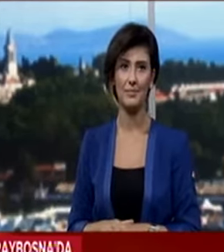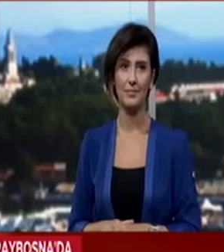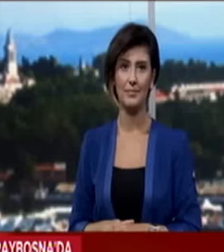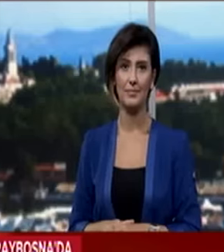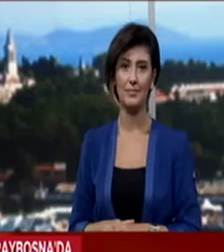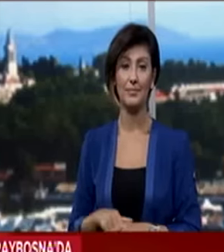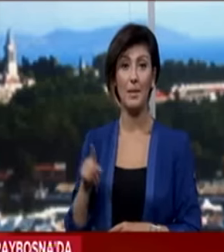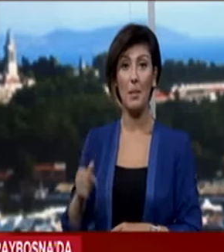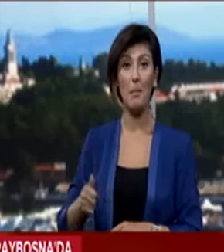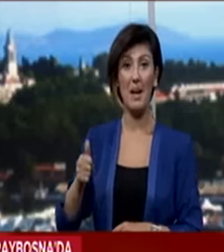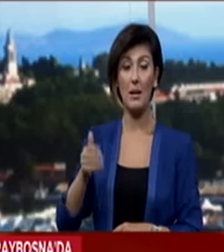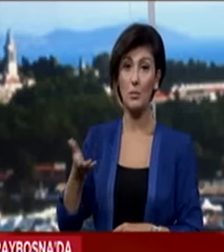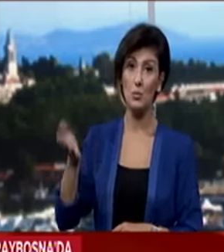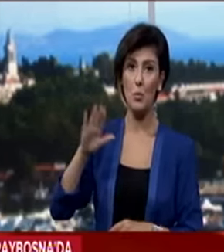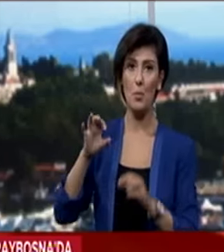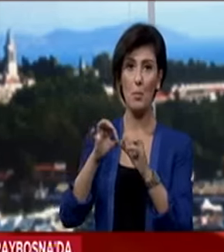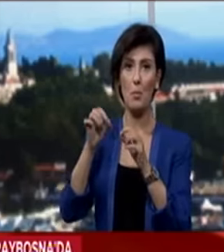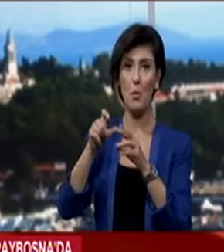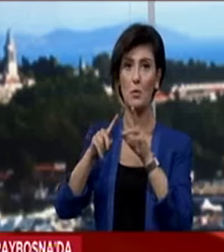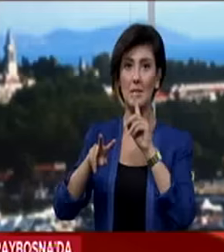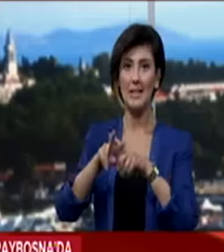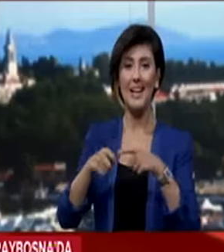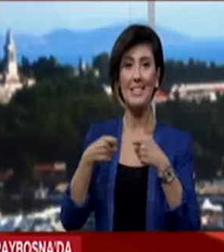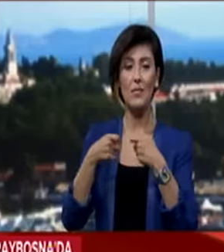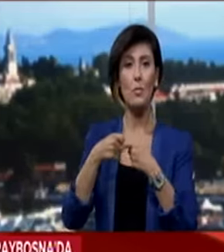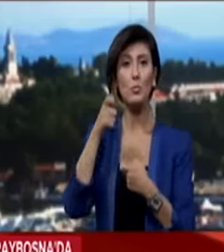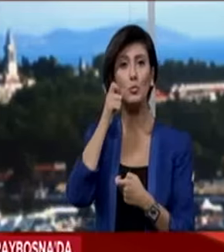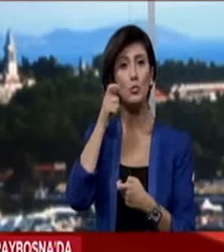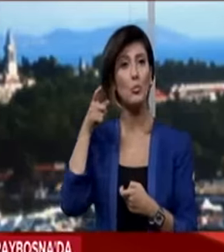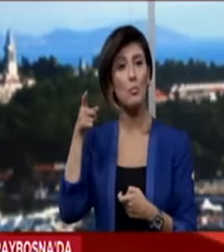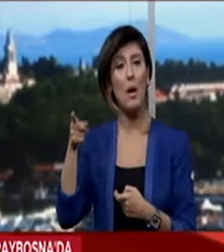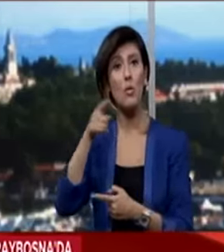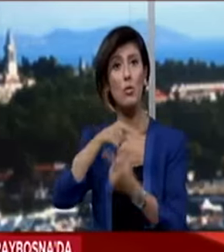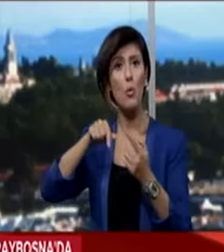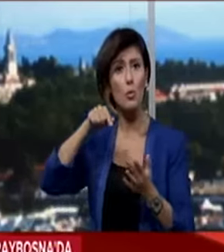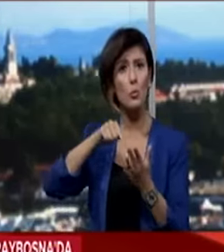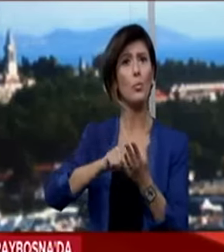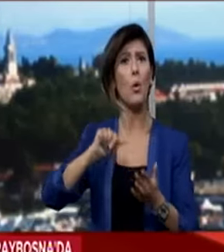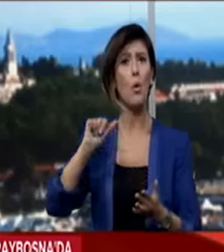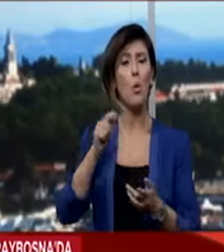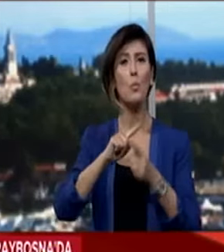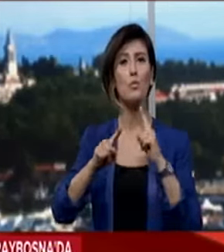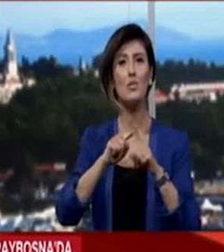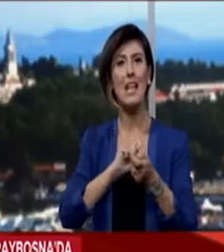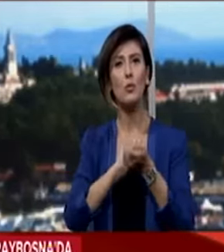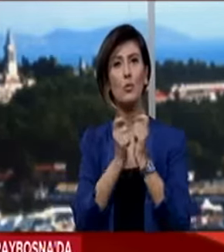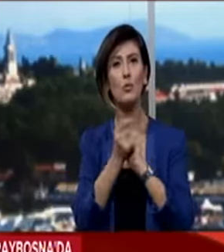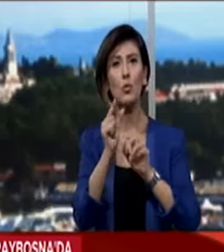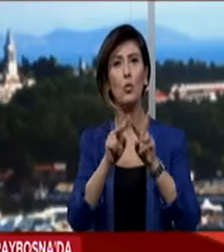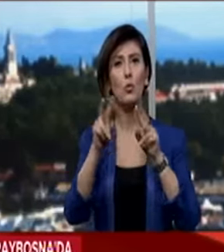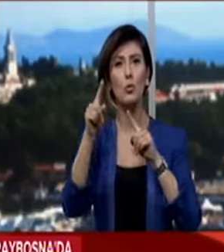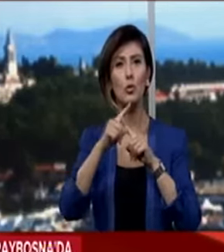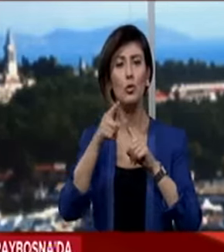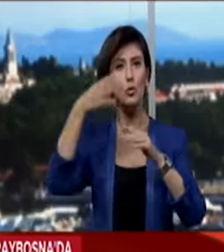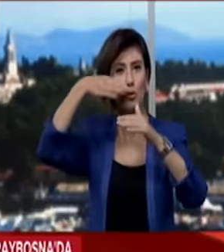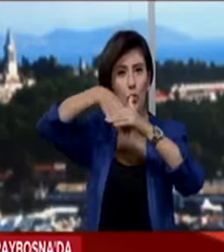Yalçın Topçu daha sonra Bosna Savaşı'nın Müslümanlar açısından dönüm noktası olan ve müzeye dönüştürülen Umut Tüneli'ni ziyaret